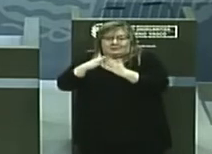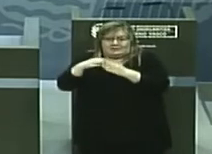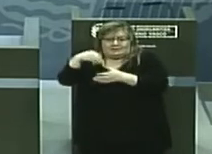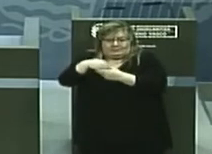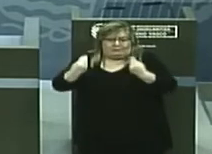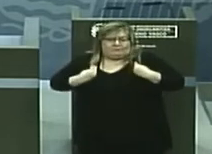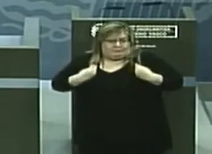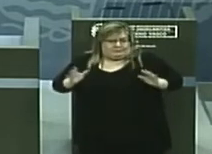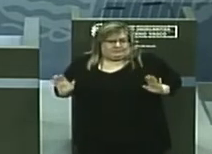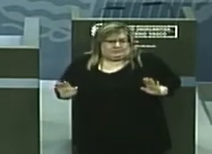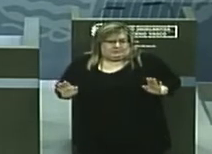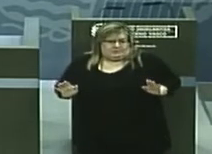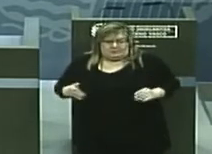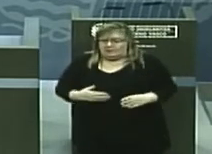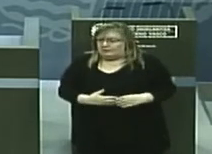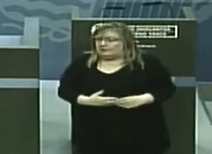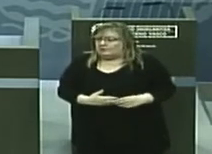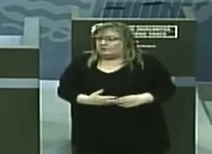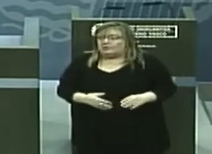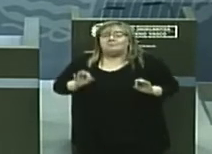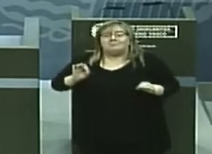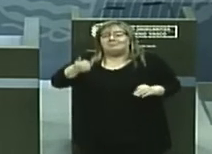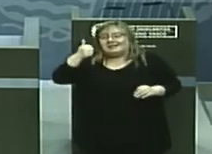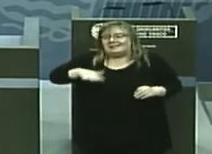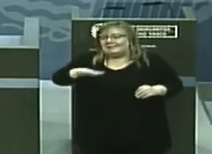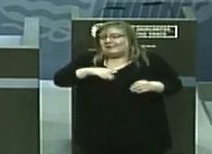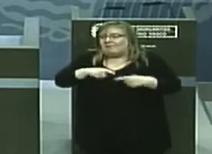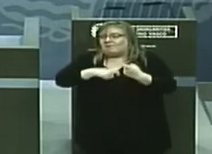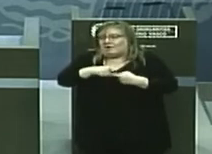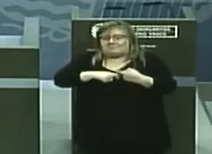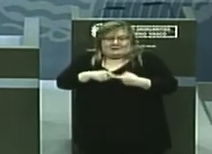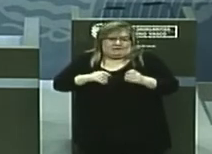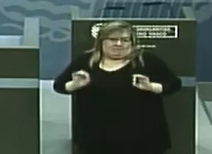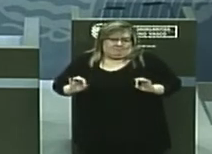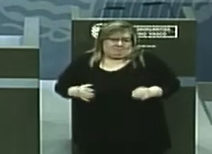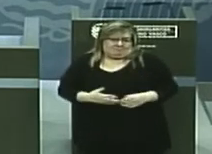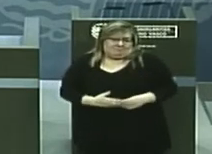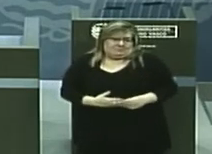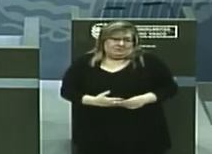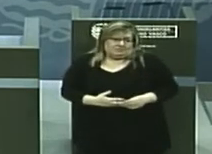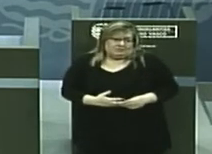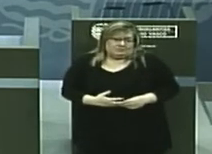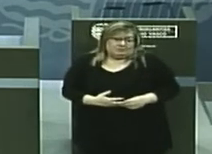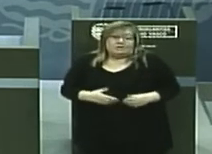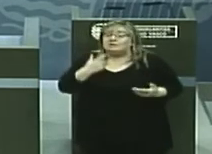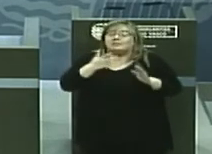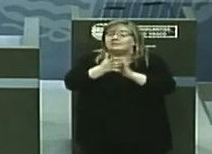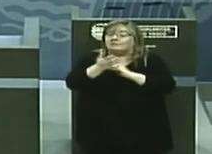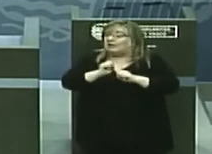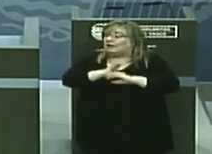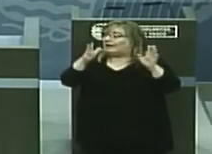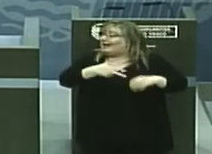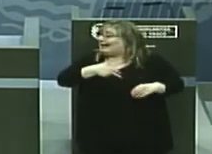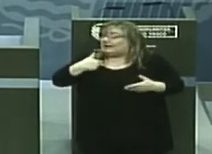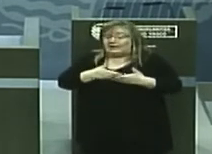Y muchas veces en el ámbito familiar, esto es hablando en términos